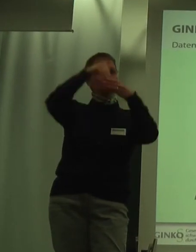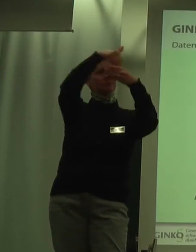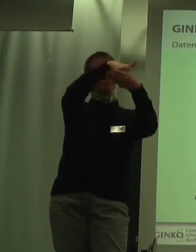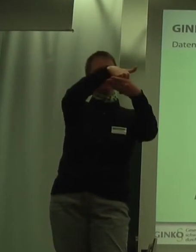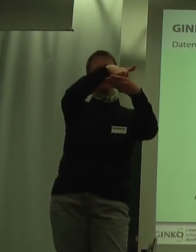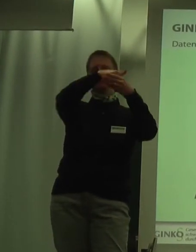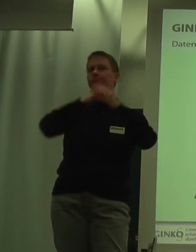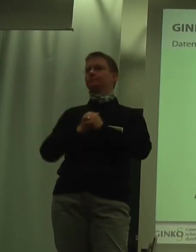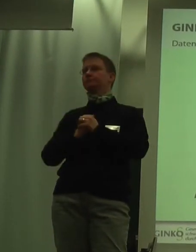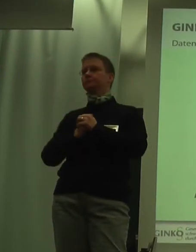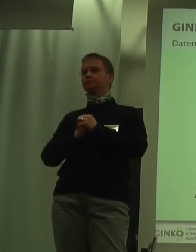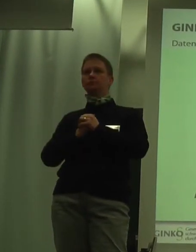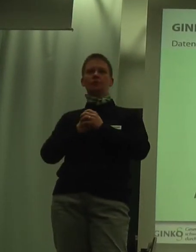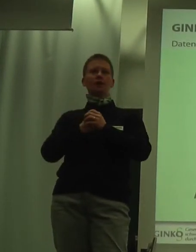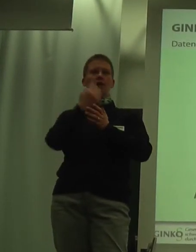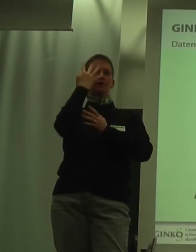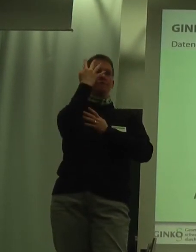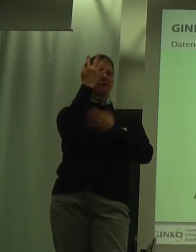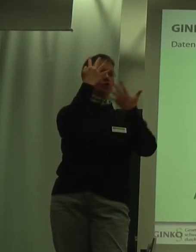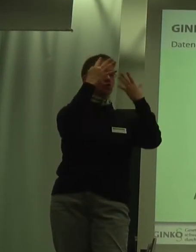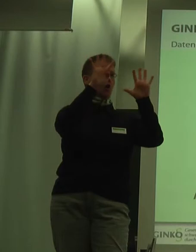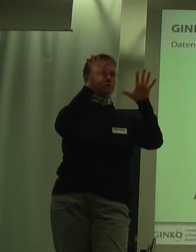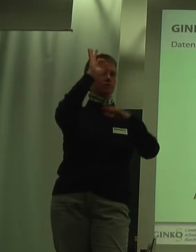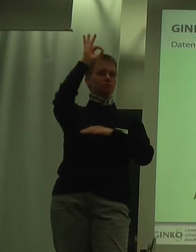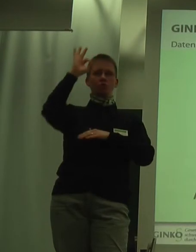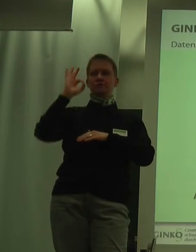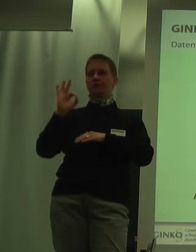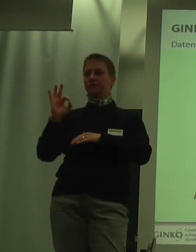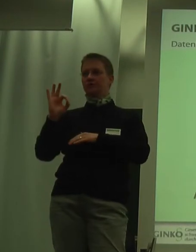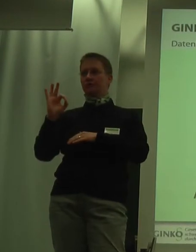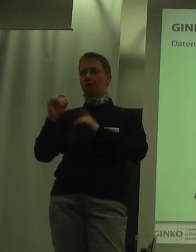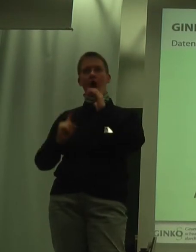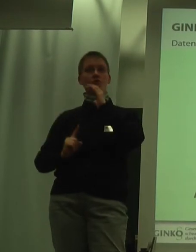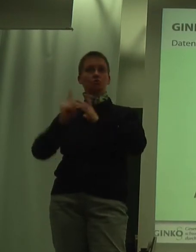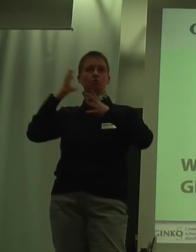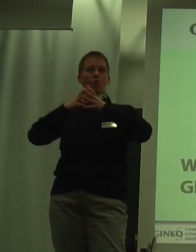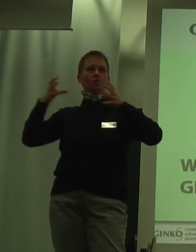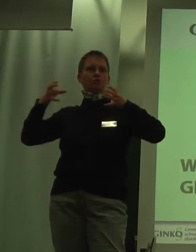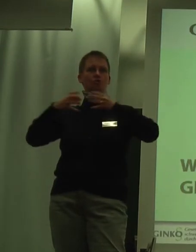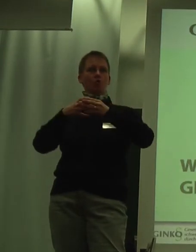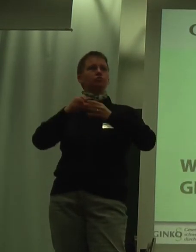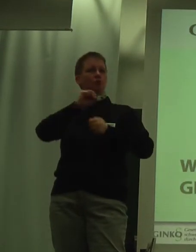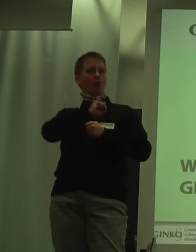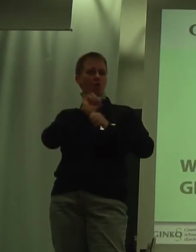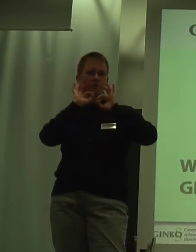Das sind praktisch 94 Prozent. eine ziemlich gute Gruppe, das lohnt genauer anzuschauen.